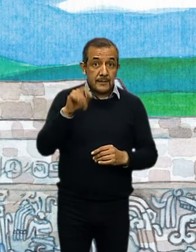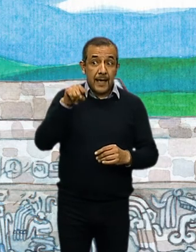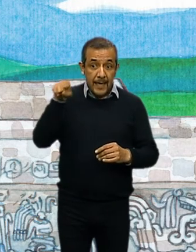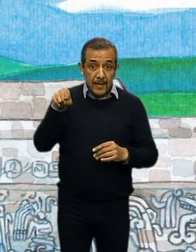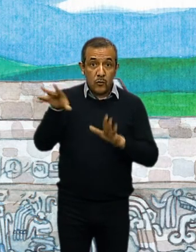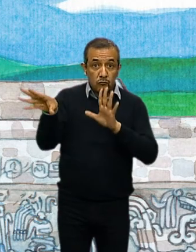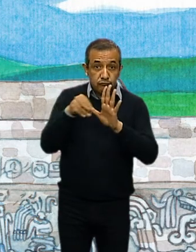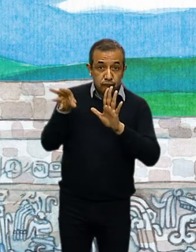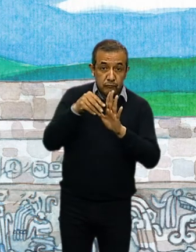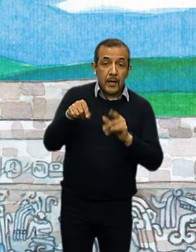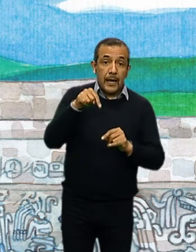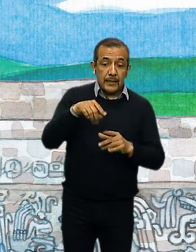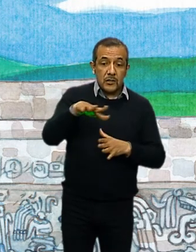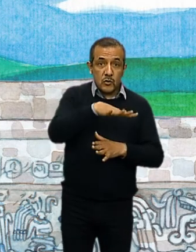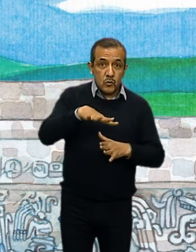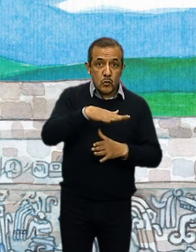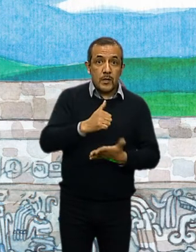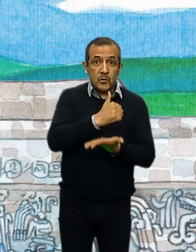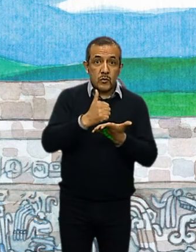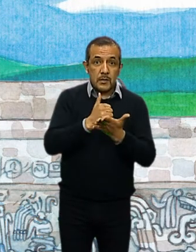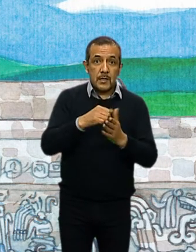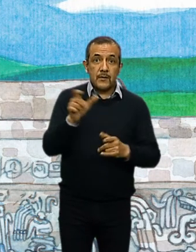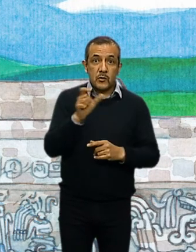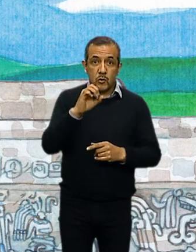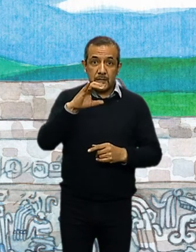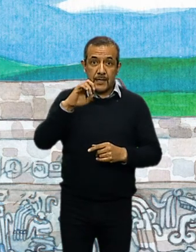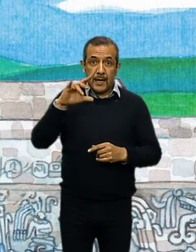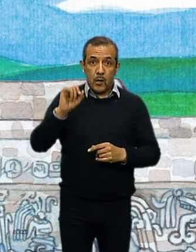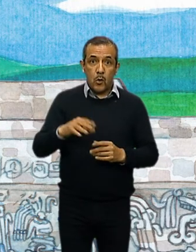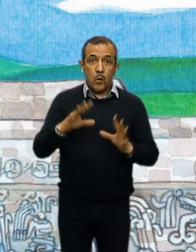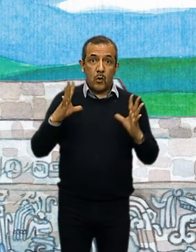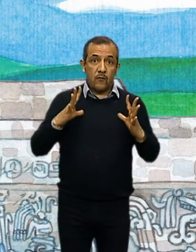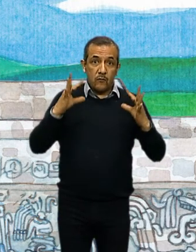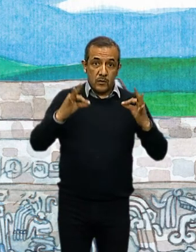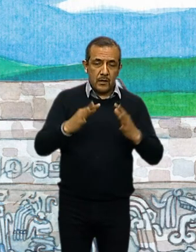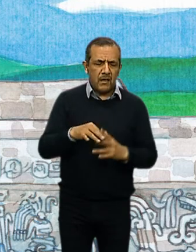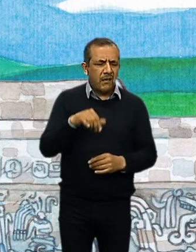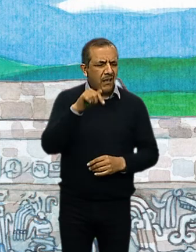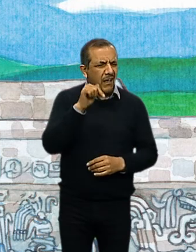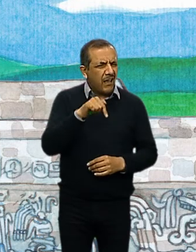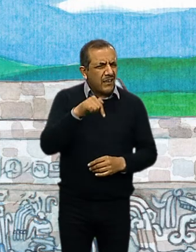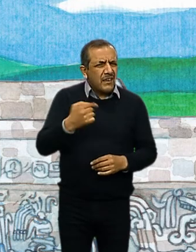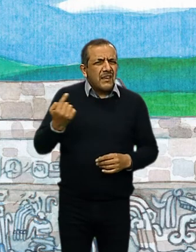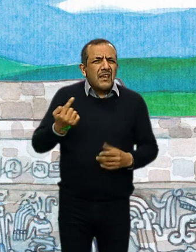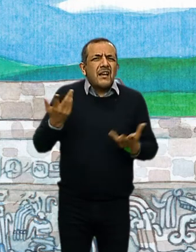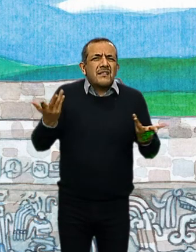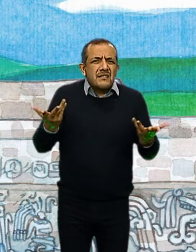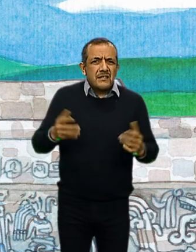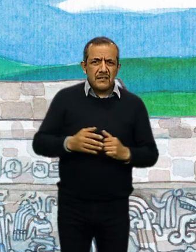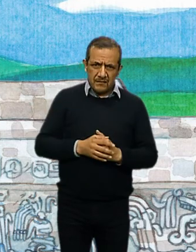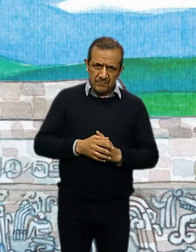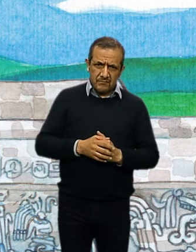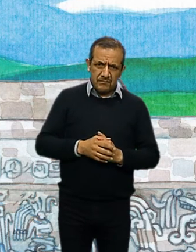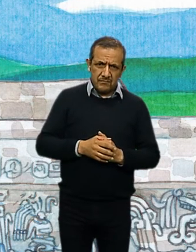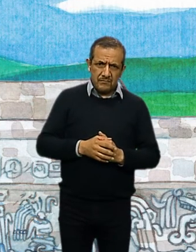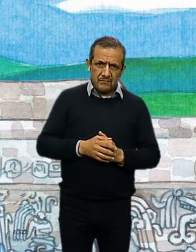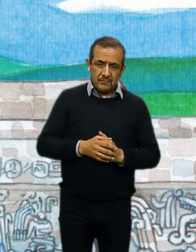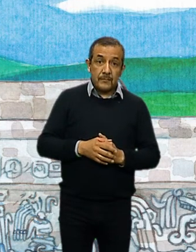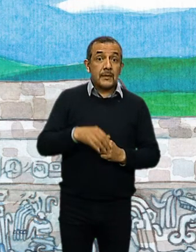ciudad de Xochicalco. ¿Qué hacían aquí los Xochicalcas? Se cree que fue un